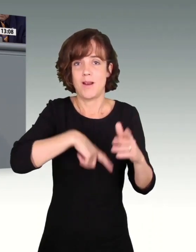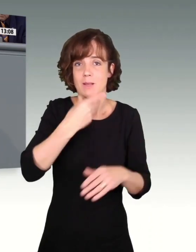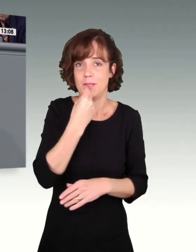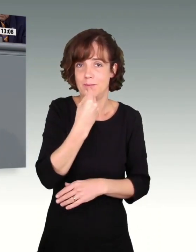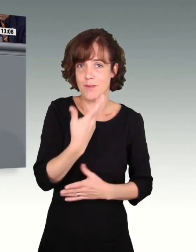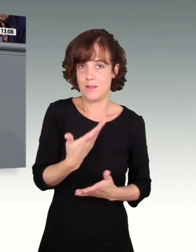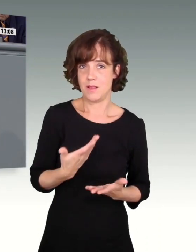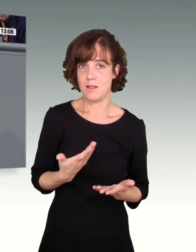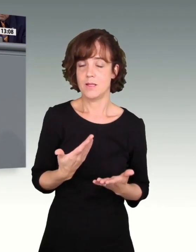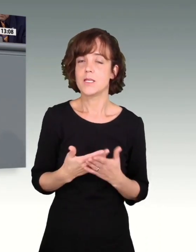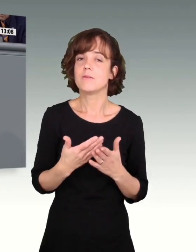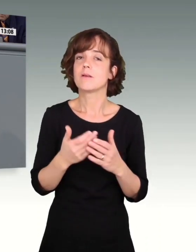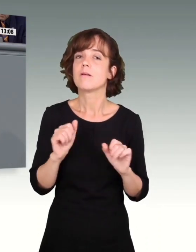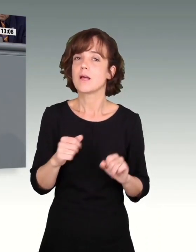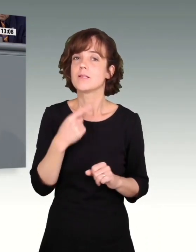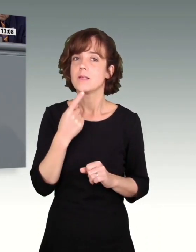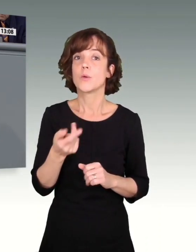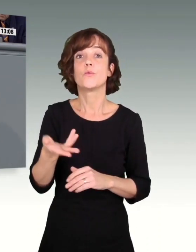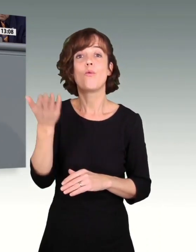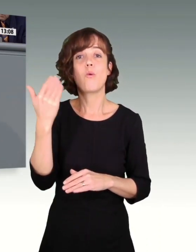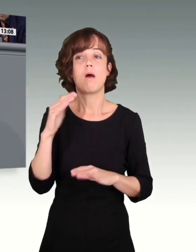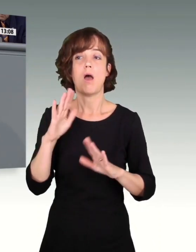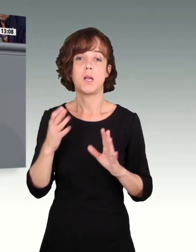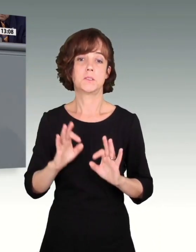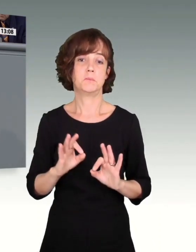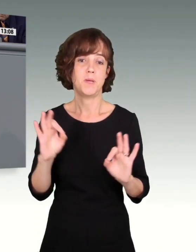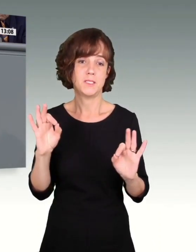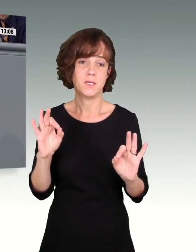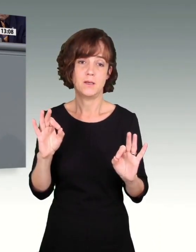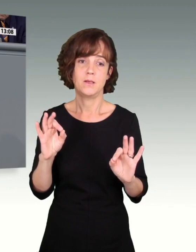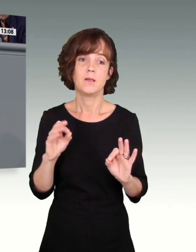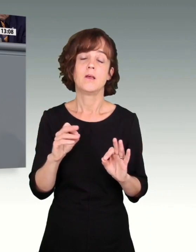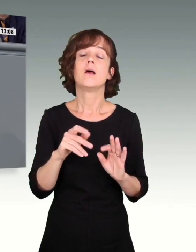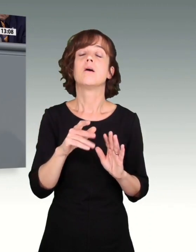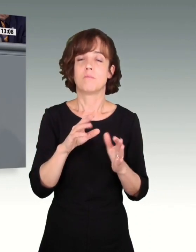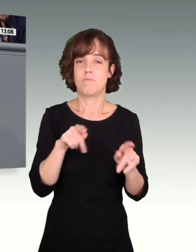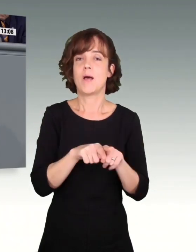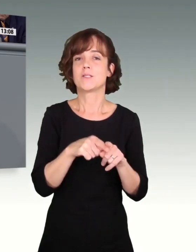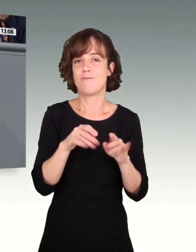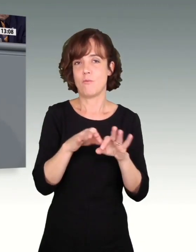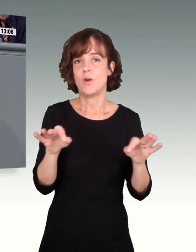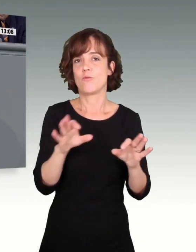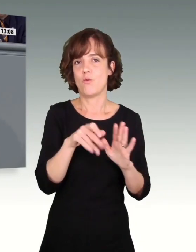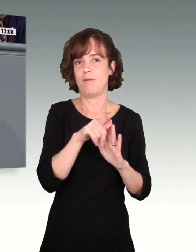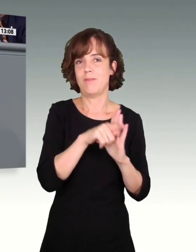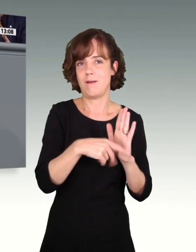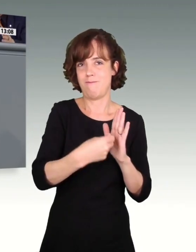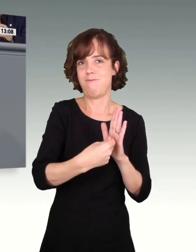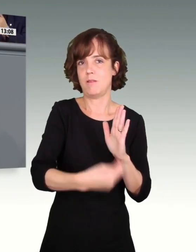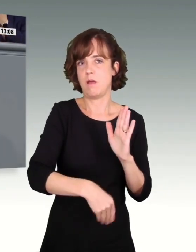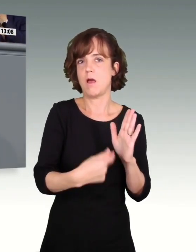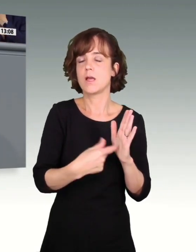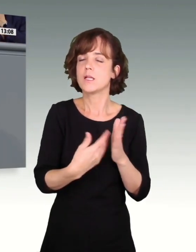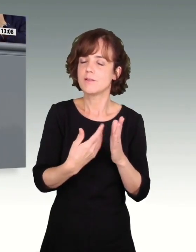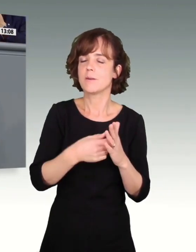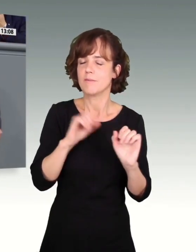Und deswegen kann man sagen, früher war alles besser. Das gilt für die Tarifverträge. Und deswegen arbeiten wir daran, dass es wieder besser